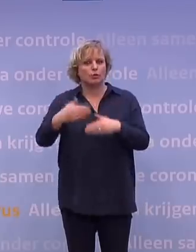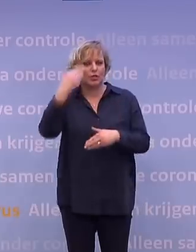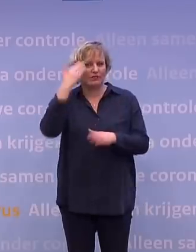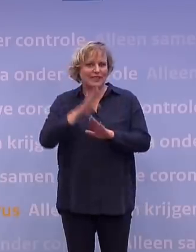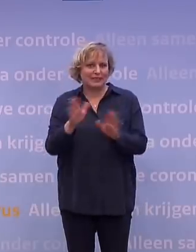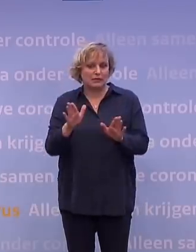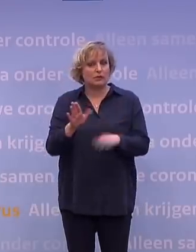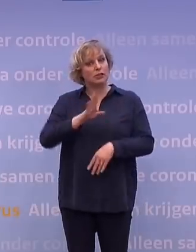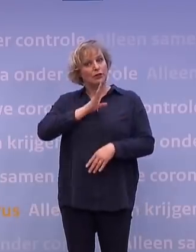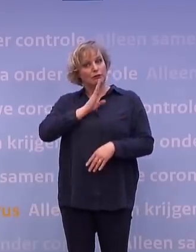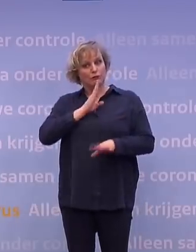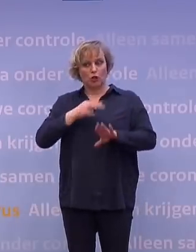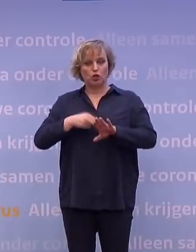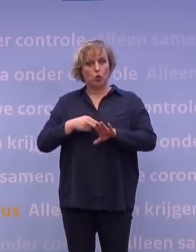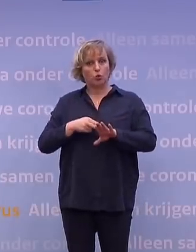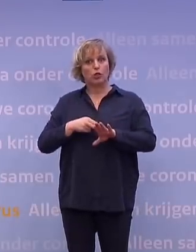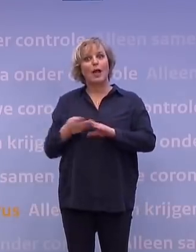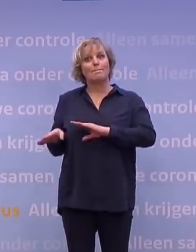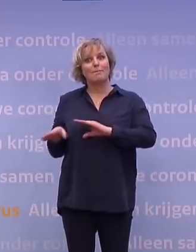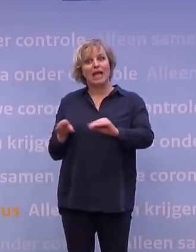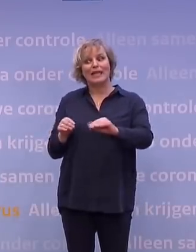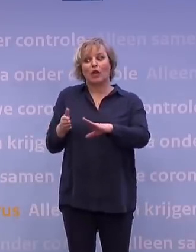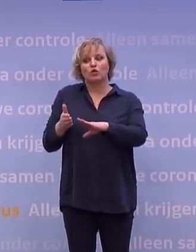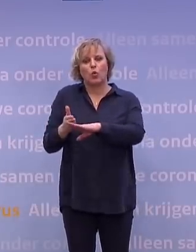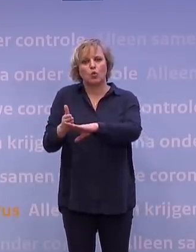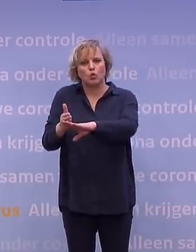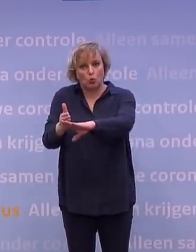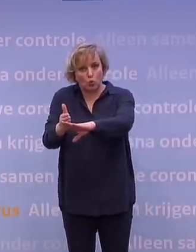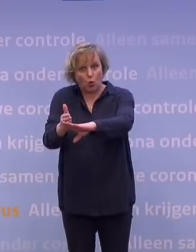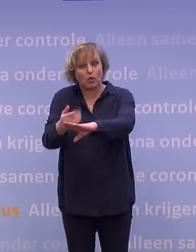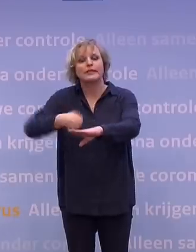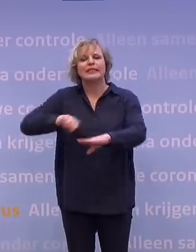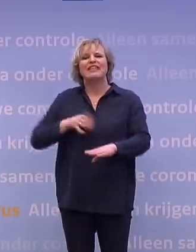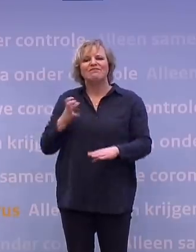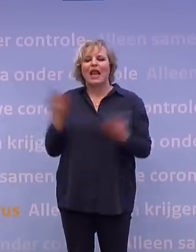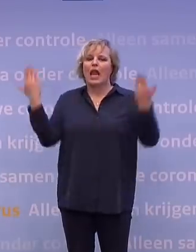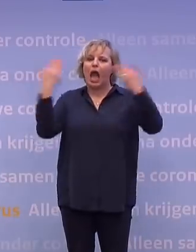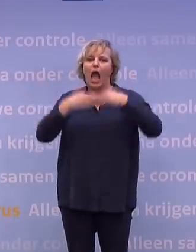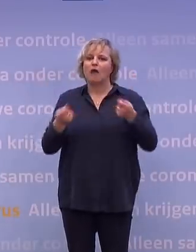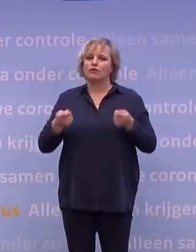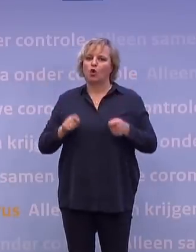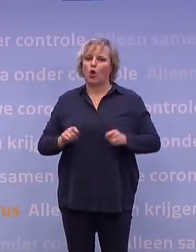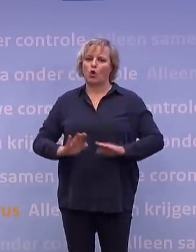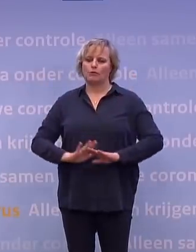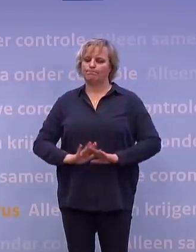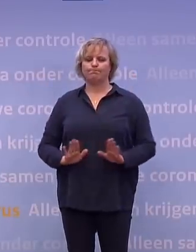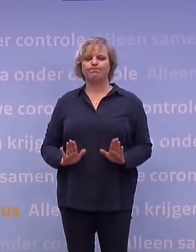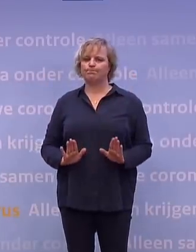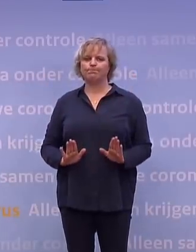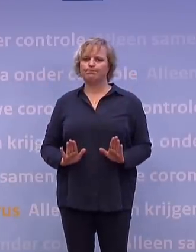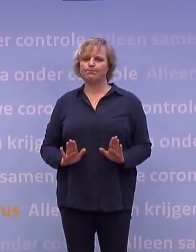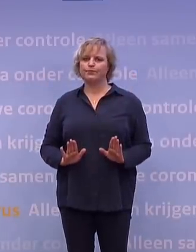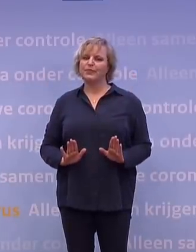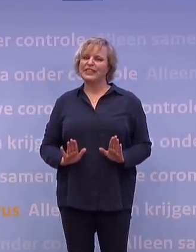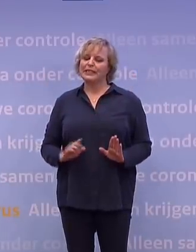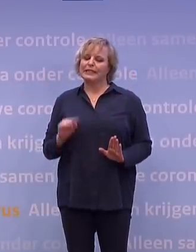Mocht het onverhoopt nodig zijn bepaalde maatregelen voor te zetten, is het wel onze ambitie dat die avondklok, die zit natuurlijk het meestal schat